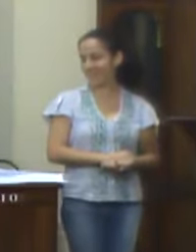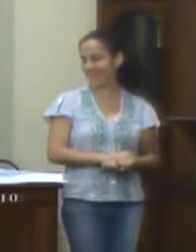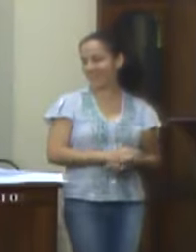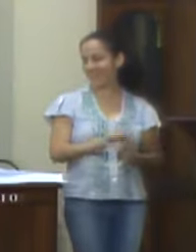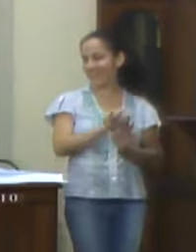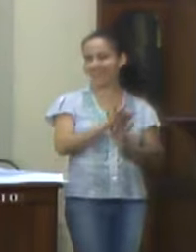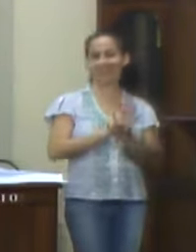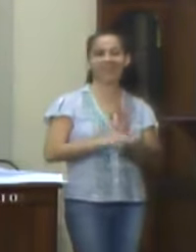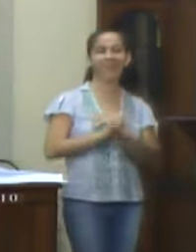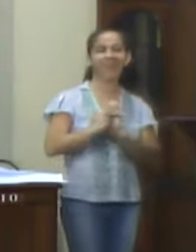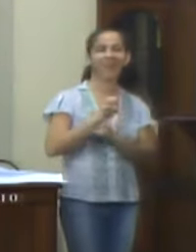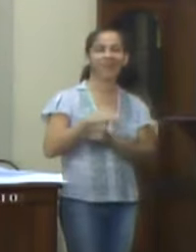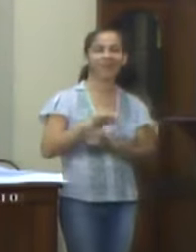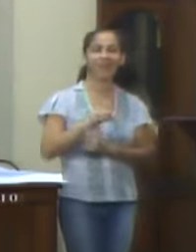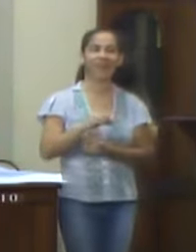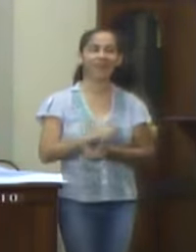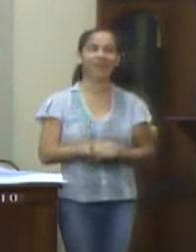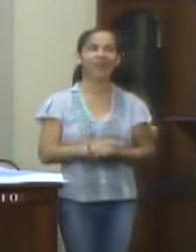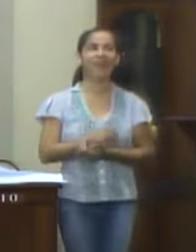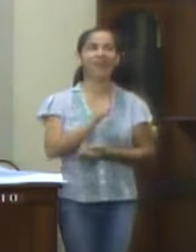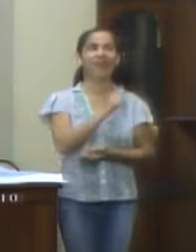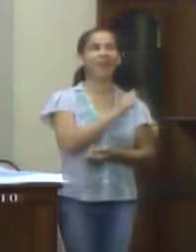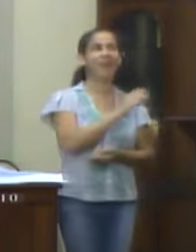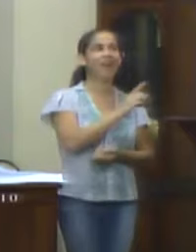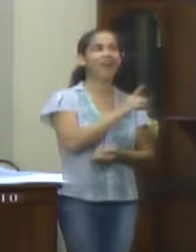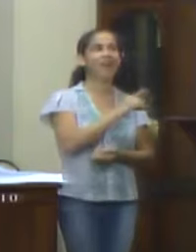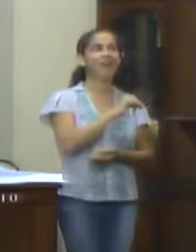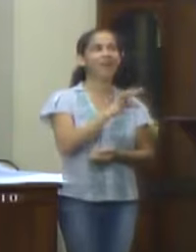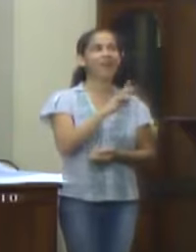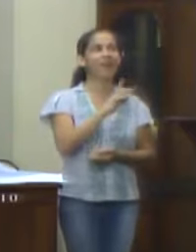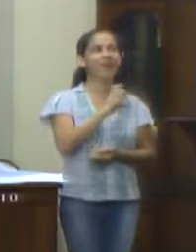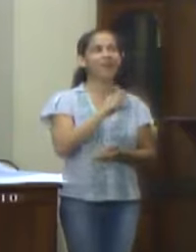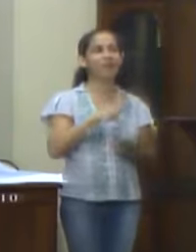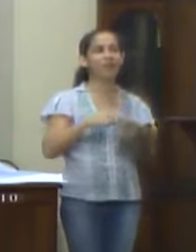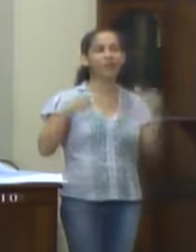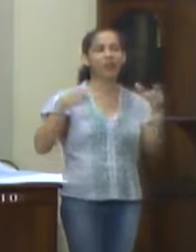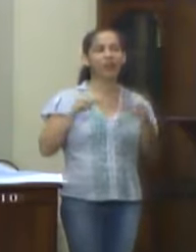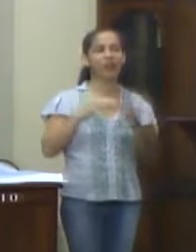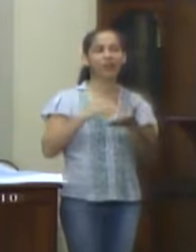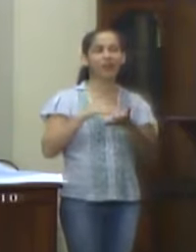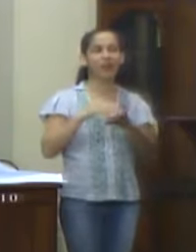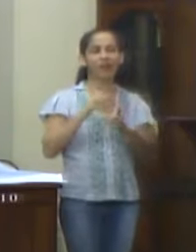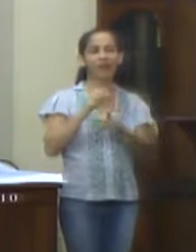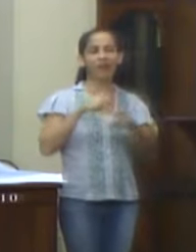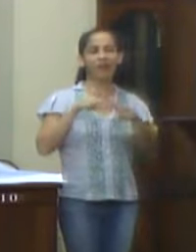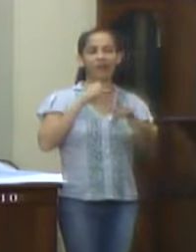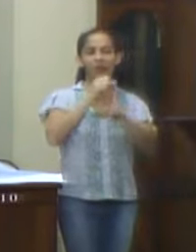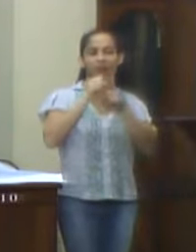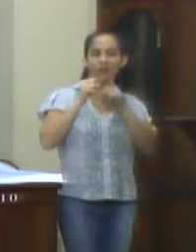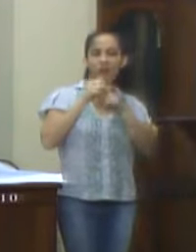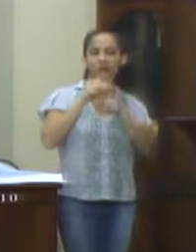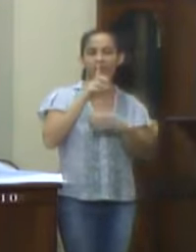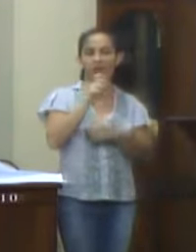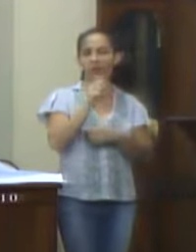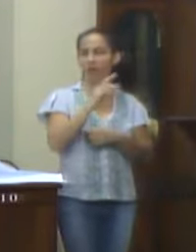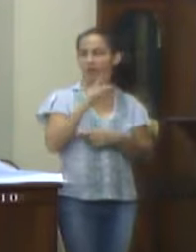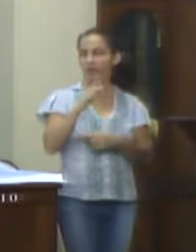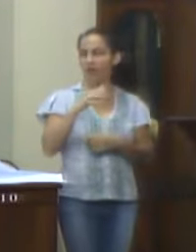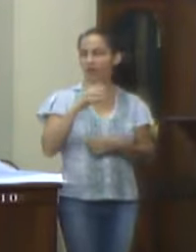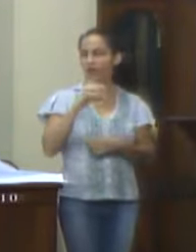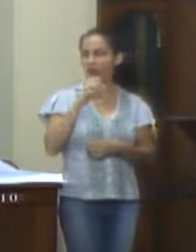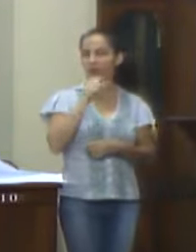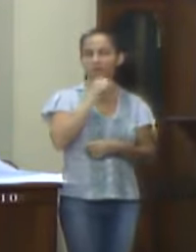Texto da emenda. Emenda aditiva. Emenda, ampliação e sustentabilidade do trabalho social realizado pelo Lar dos Velhos de